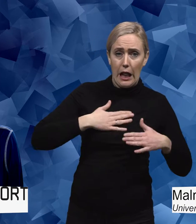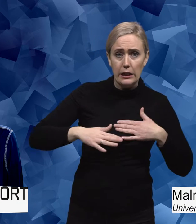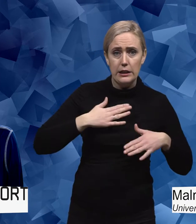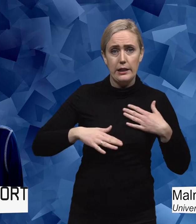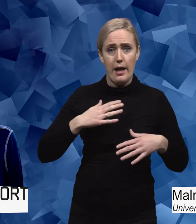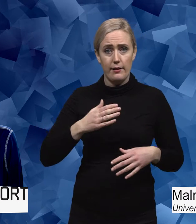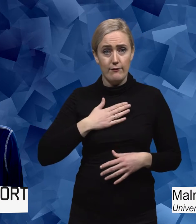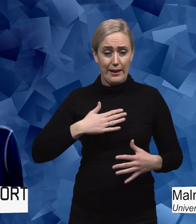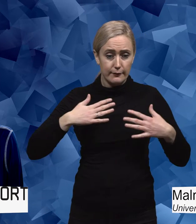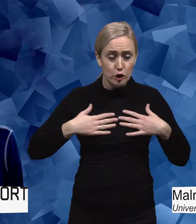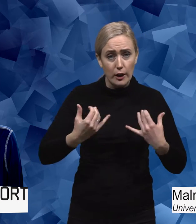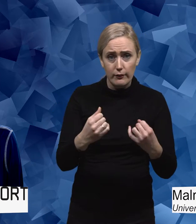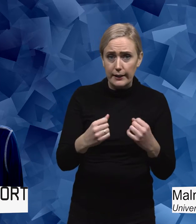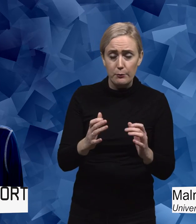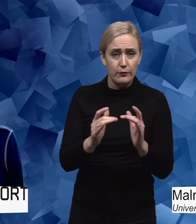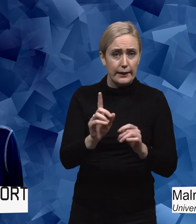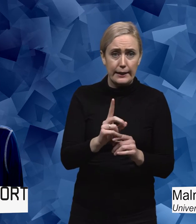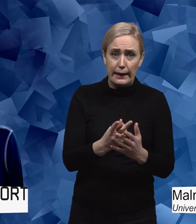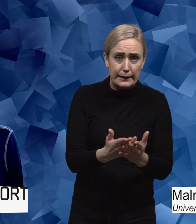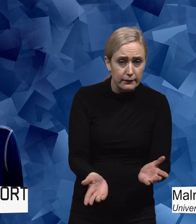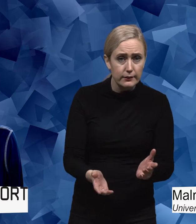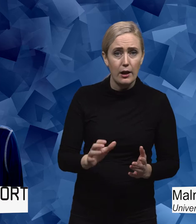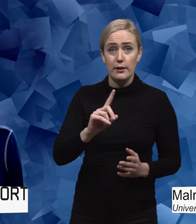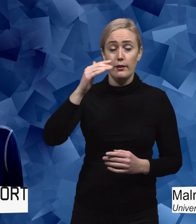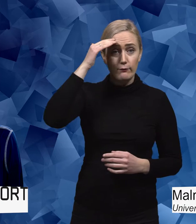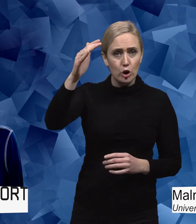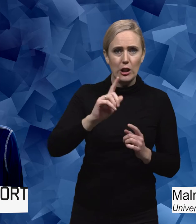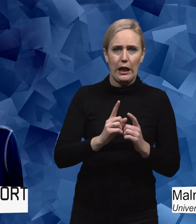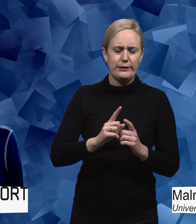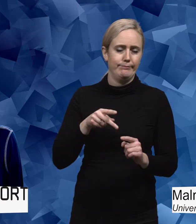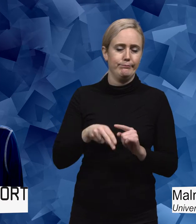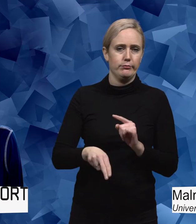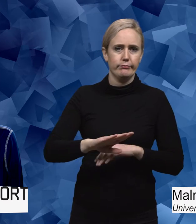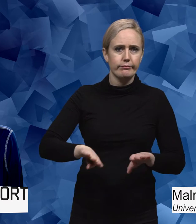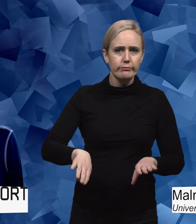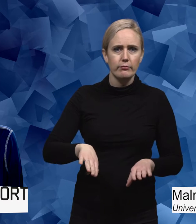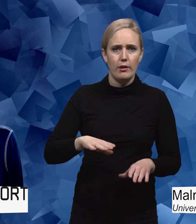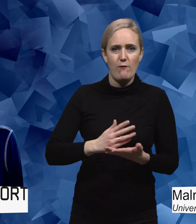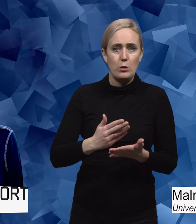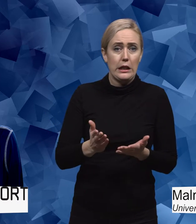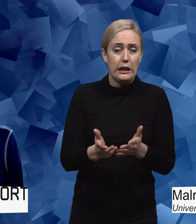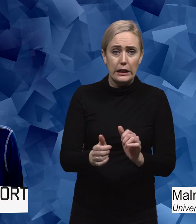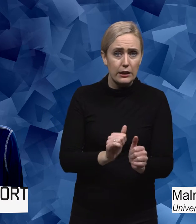fritiden. Och sen när man blir vuxen kanske man inte vill fortsätta hålla på med någon idrott. Och i förlängningen så blir det ju också problem för